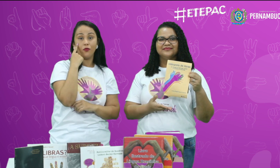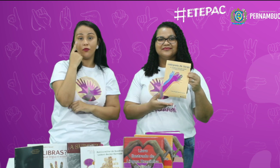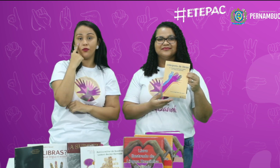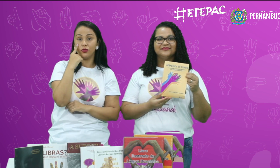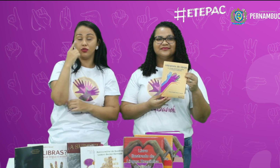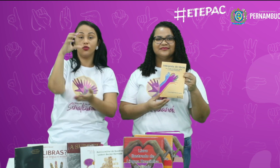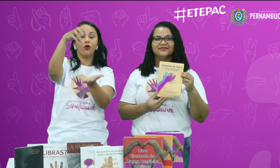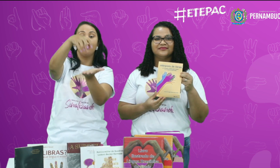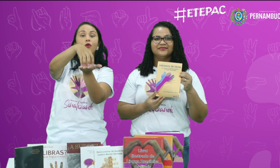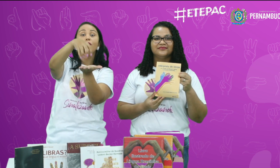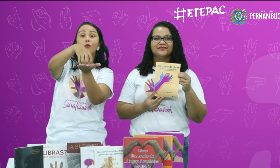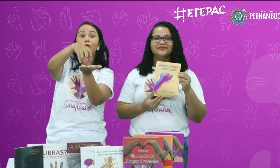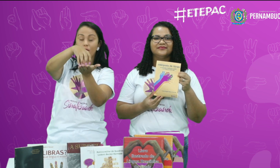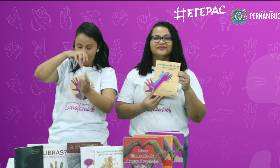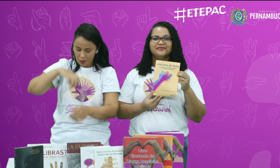Vamos ver o polo.